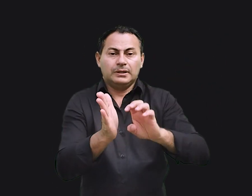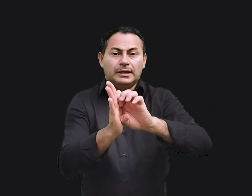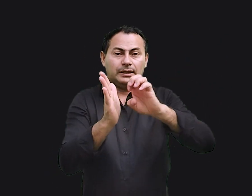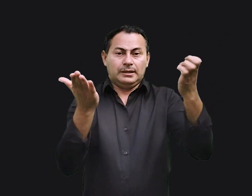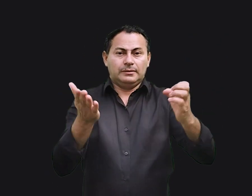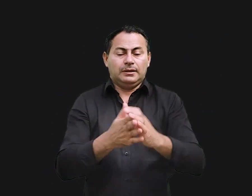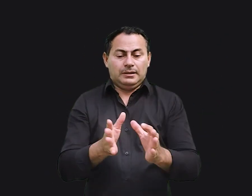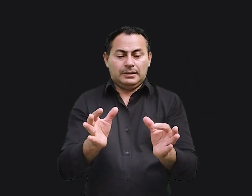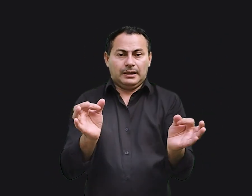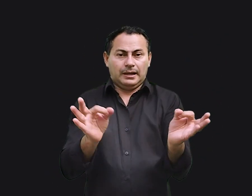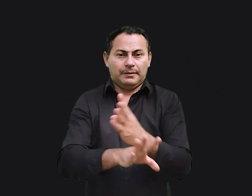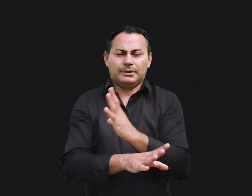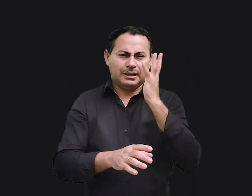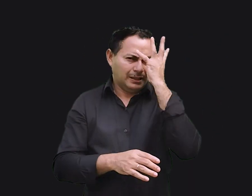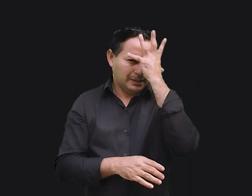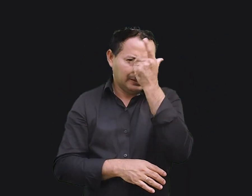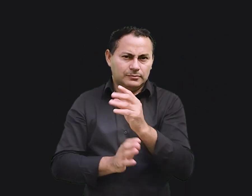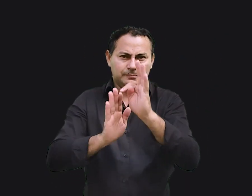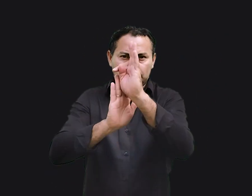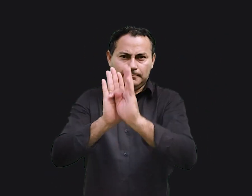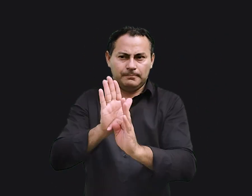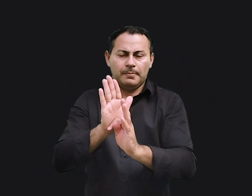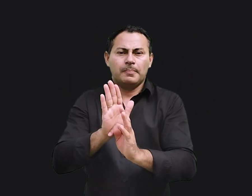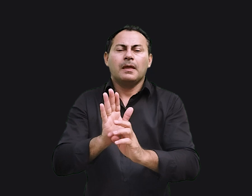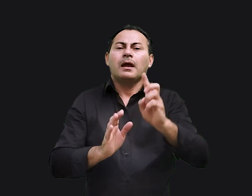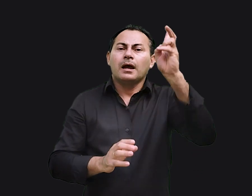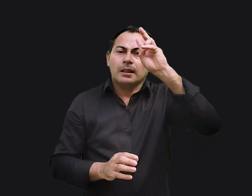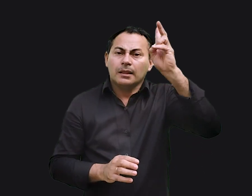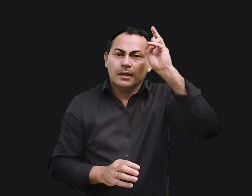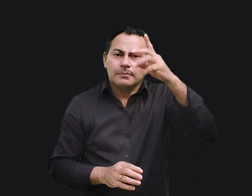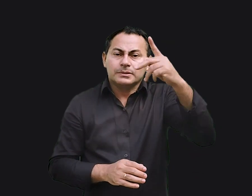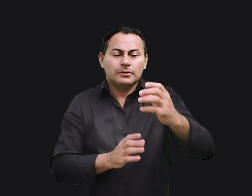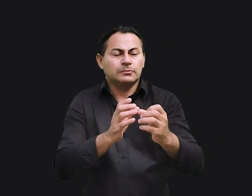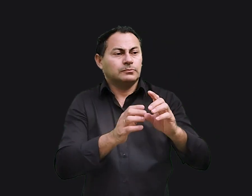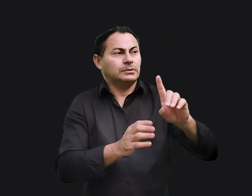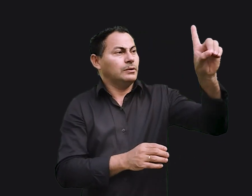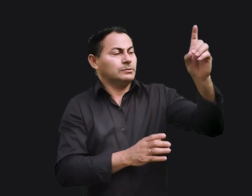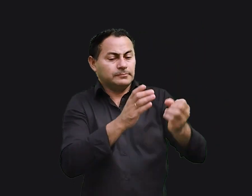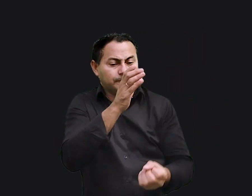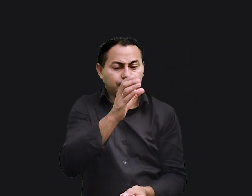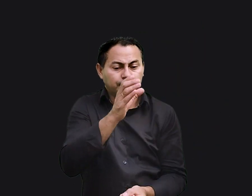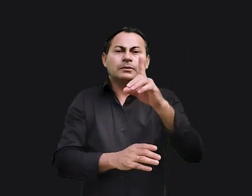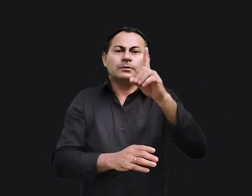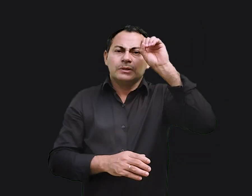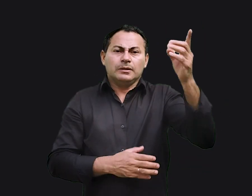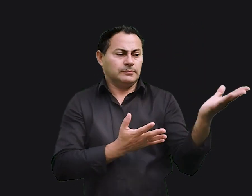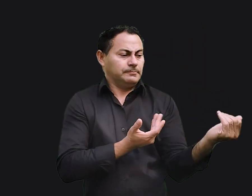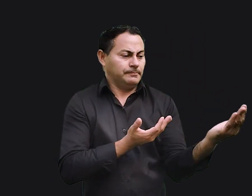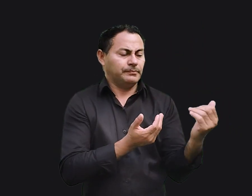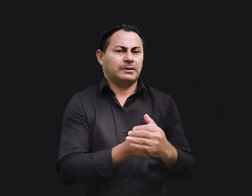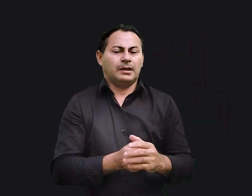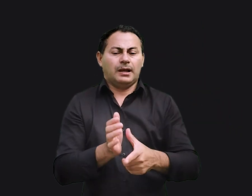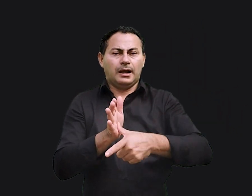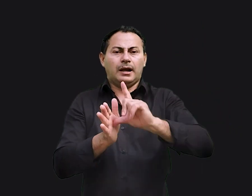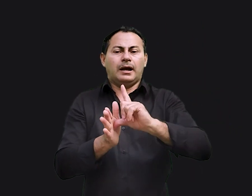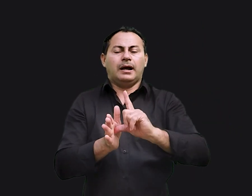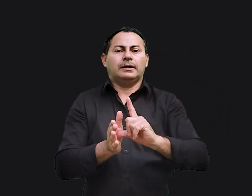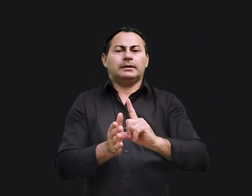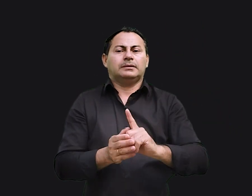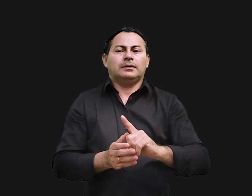Eclesiastes termina com esse lindo trecho. Lembre-se do seu Criador nos dias de sua juventude antes que venham